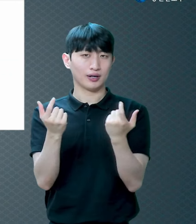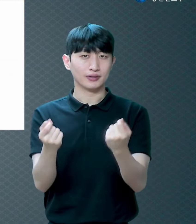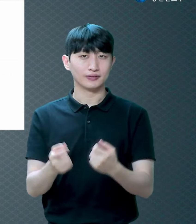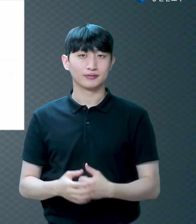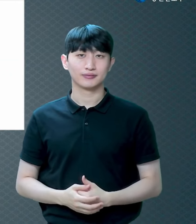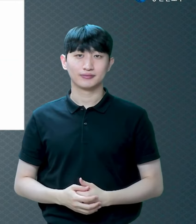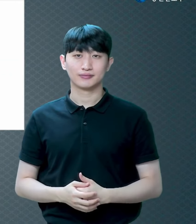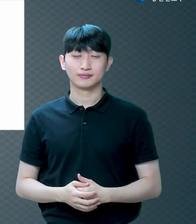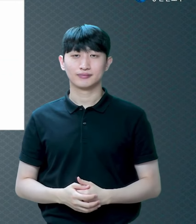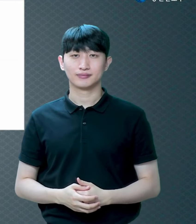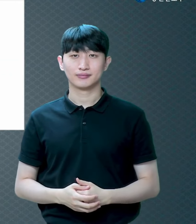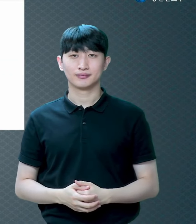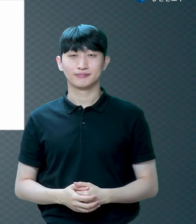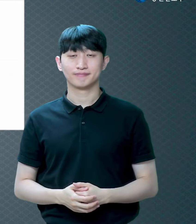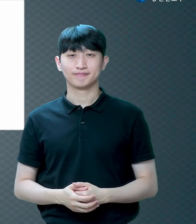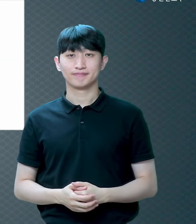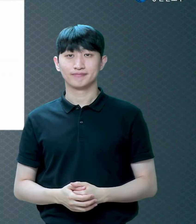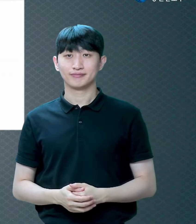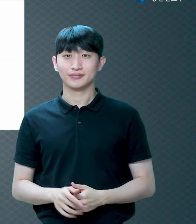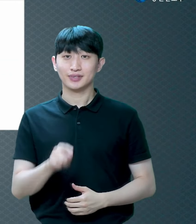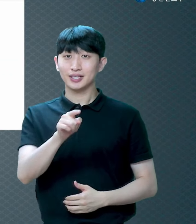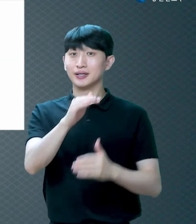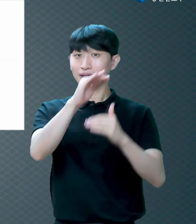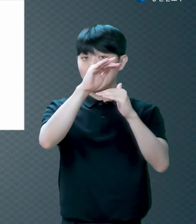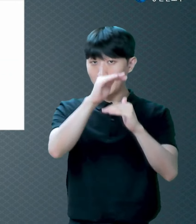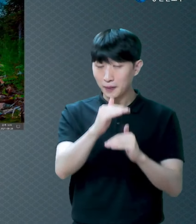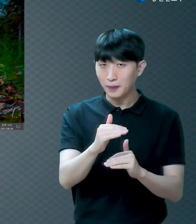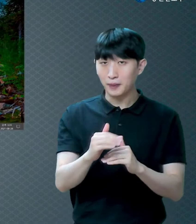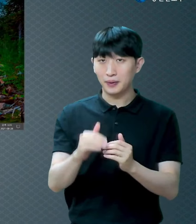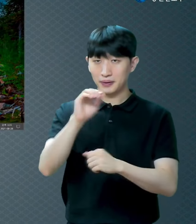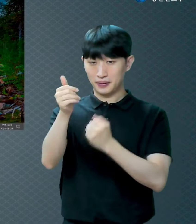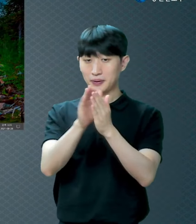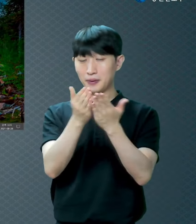이런 내용들이 성경에 많이 있거든요